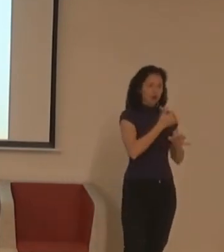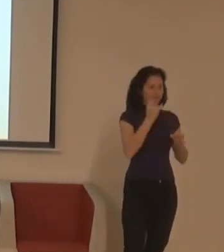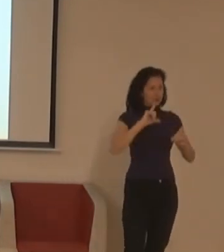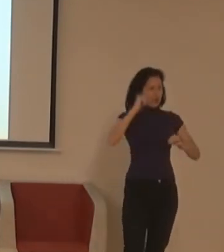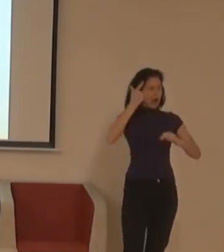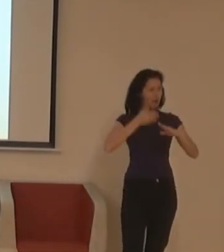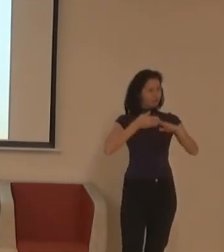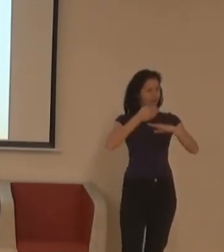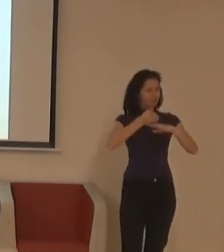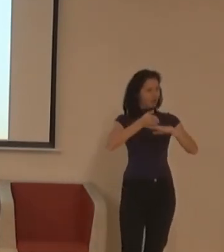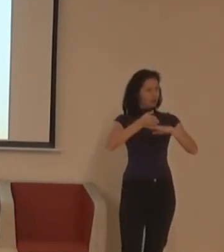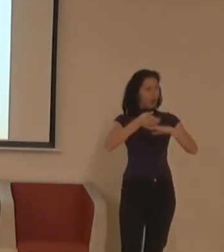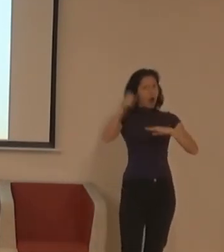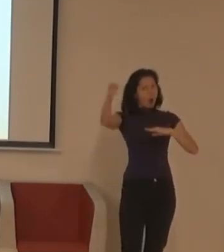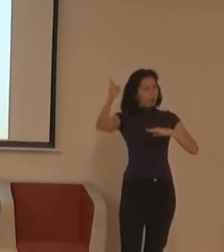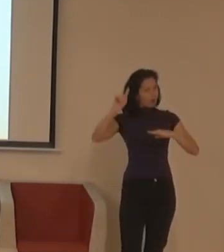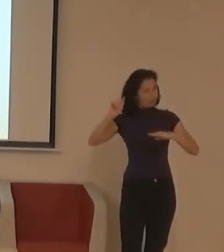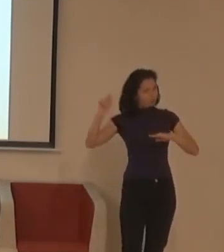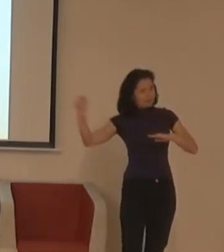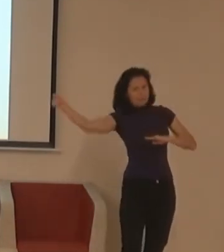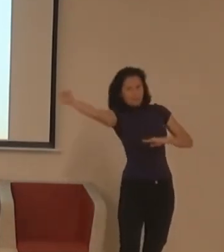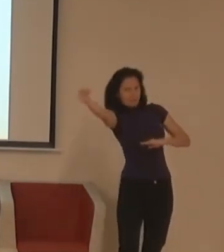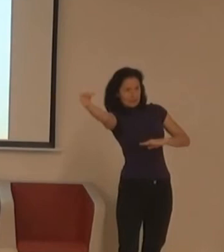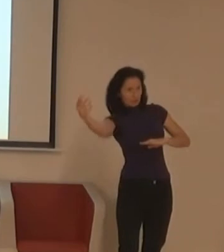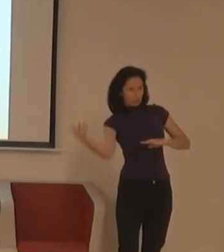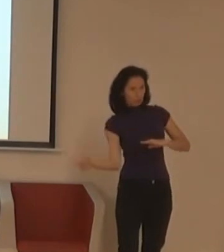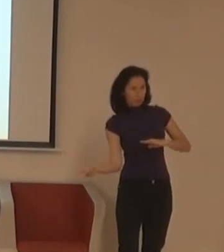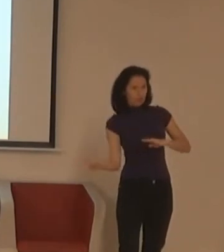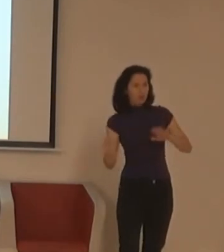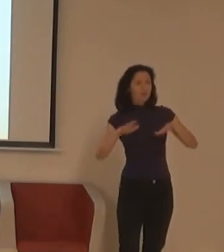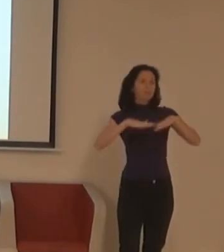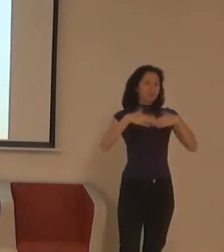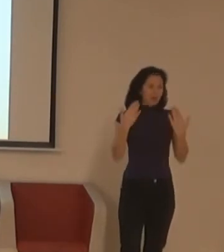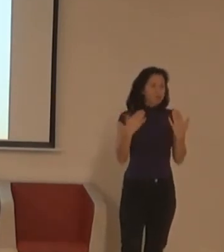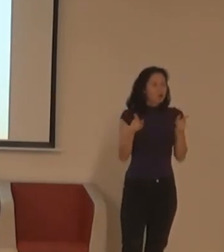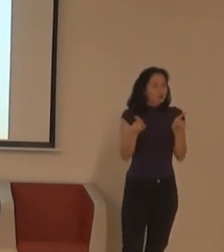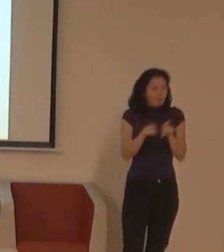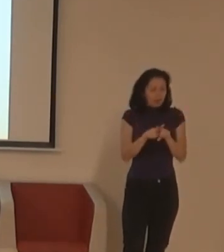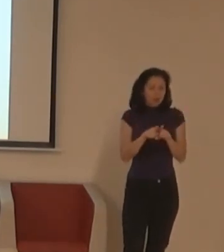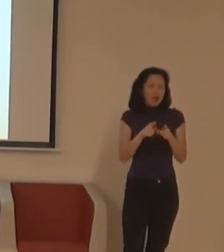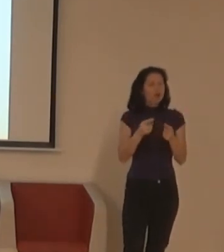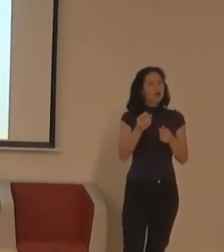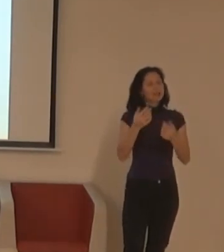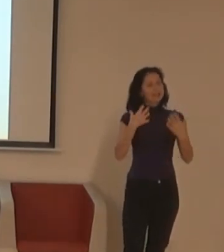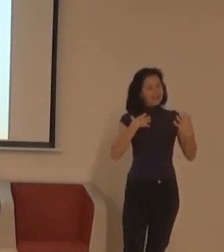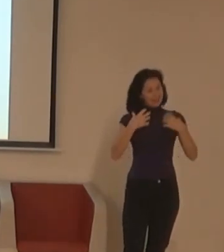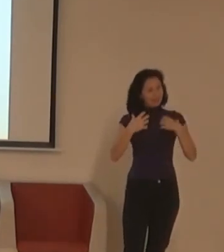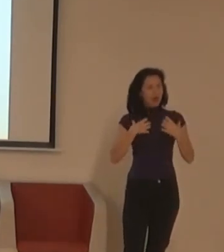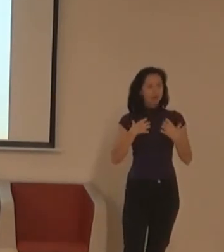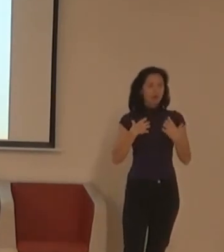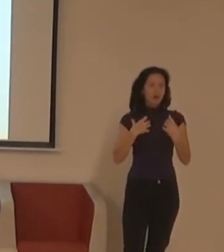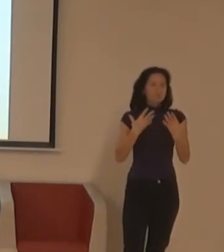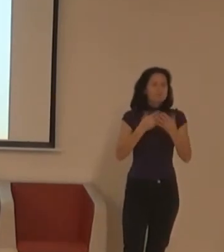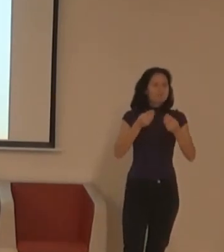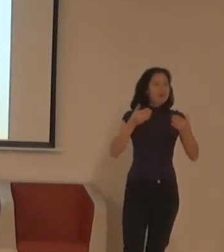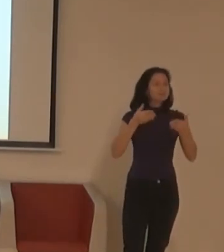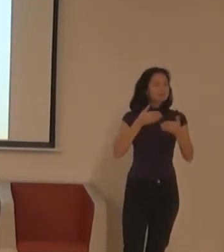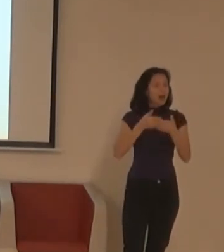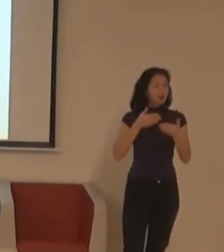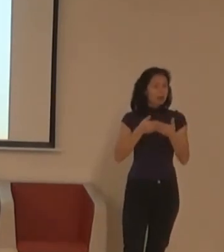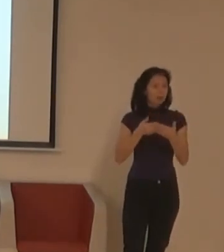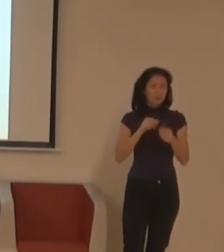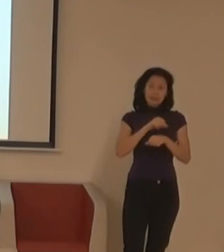vymyslím, jak lidi dostat do divadla a třeba je vynesu čtyři schody, možná není úplně to samé, jako přejet do divadla nezávislé pozdravce s kámošema